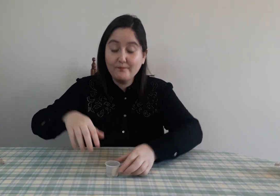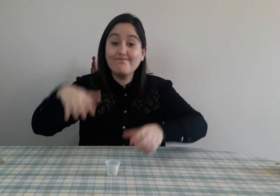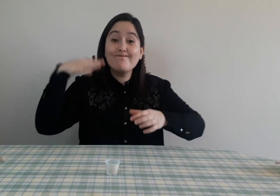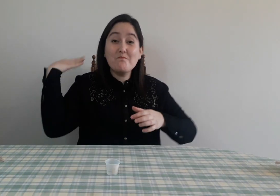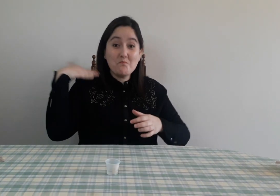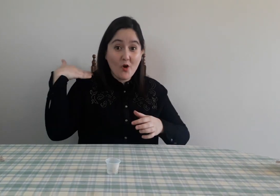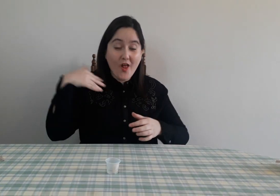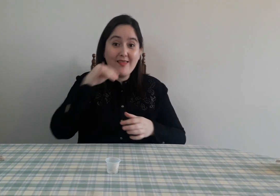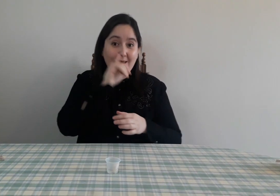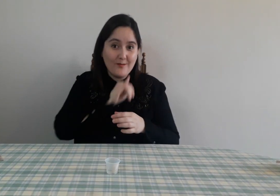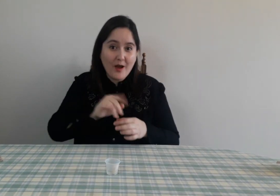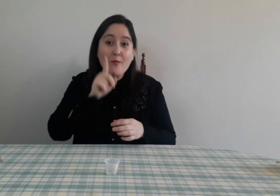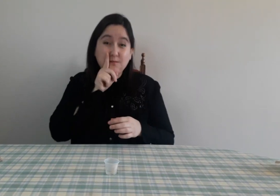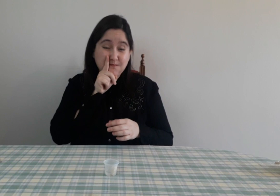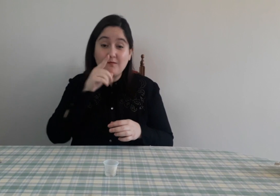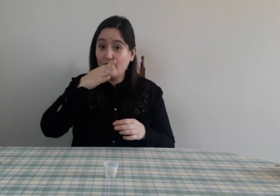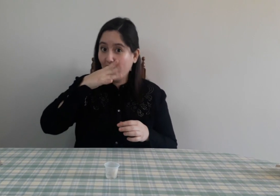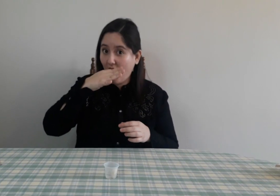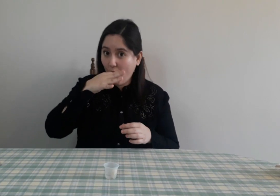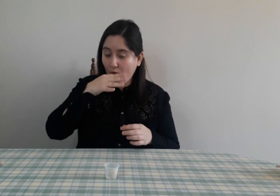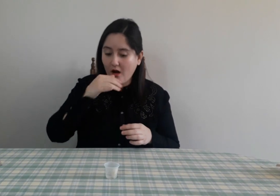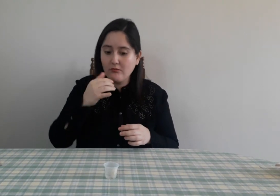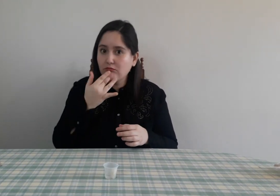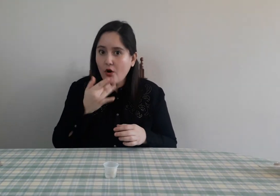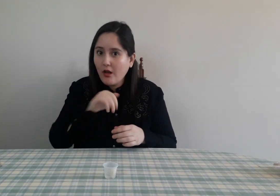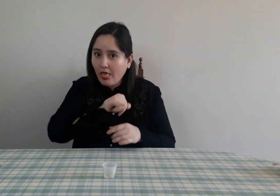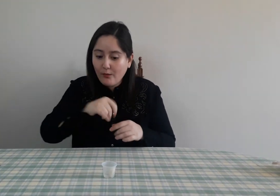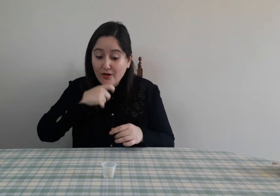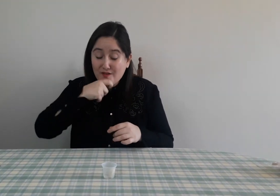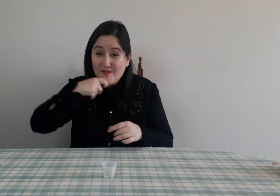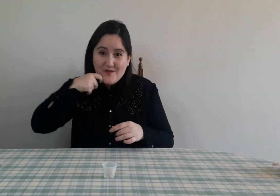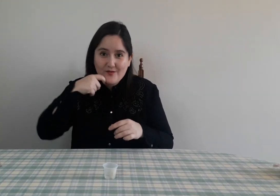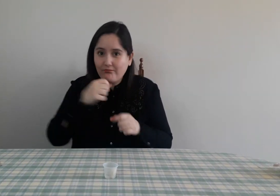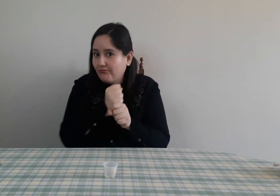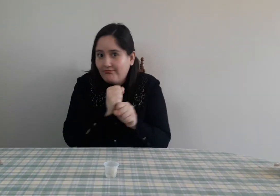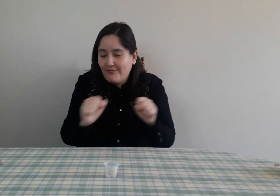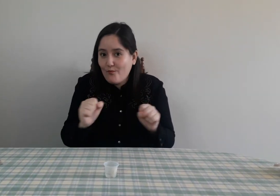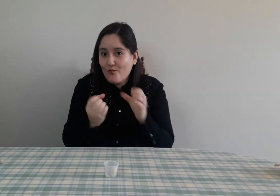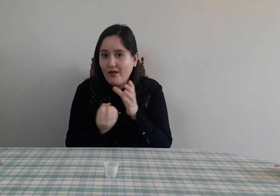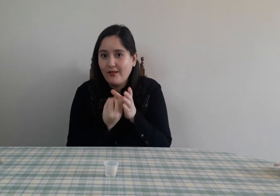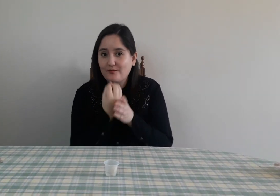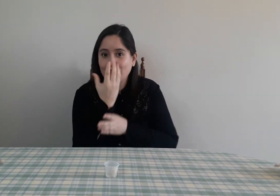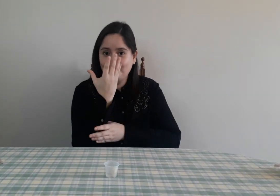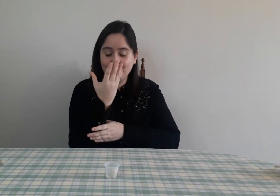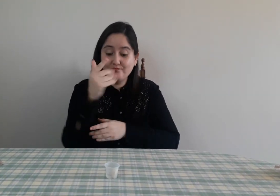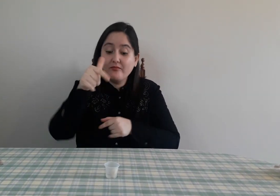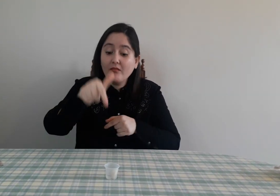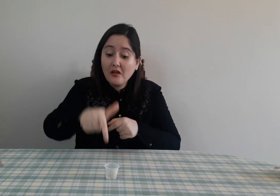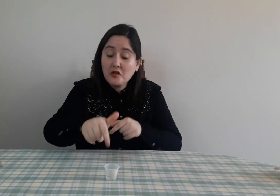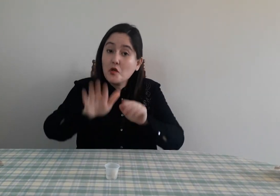Es muy importante que siempre debe tener agua. No se puede secar. Para que así nuestra planta pueda crecer bien.